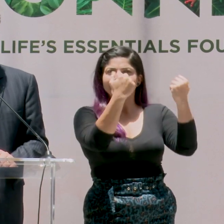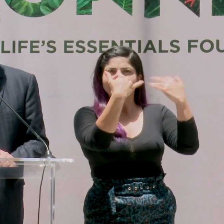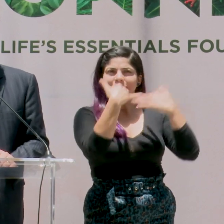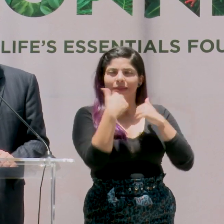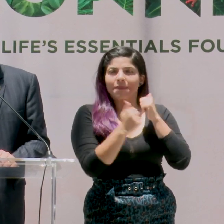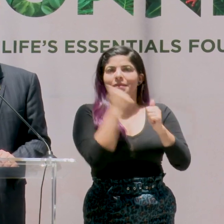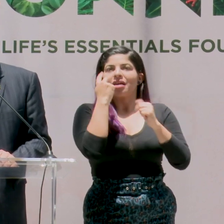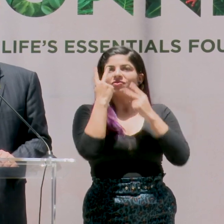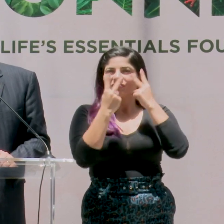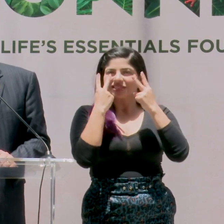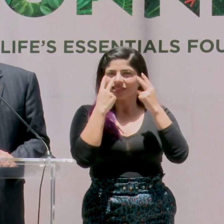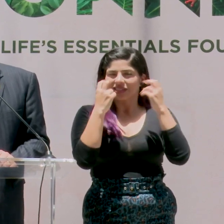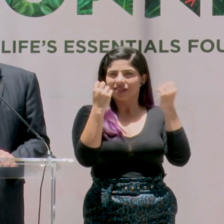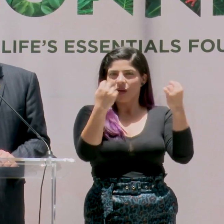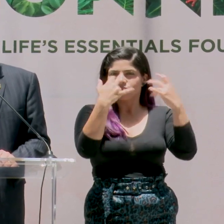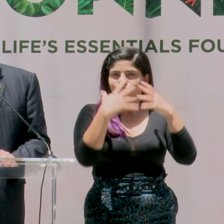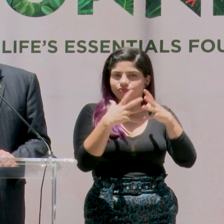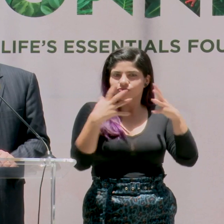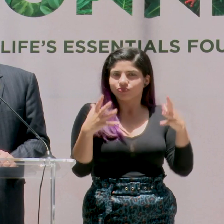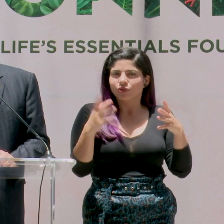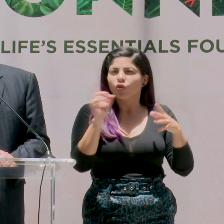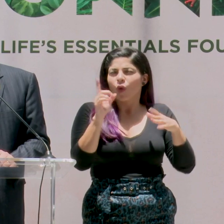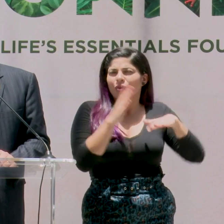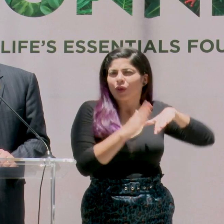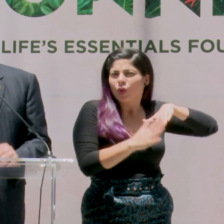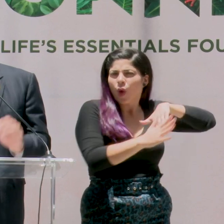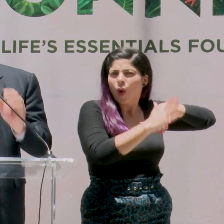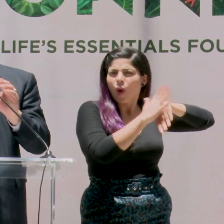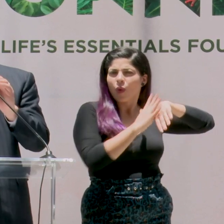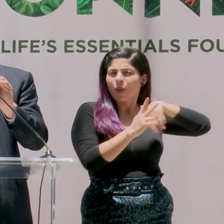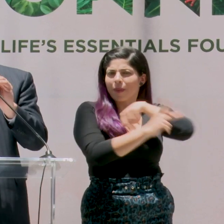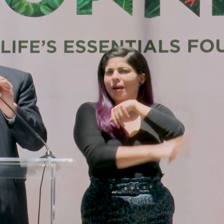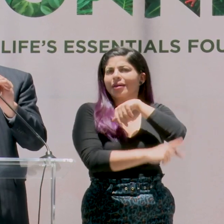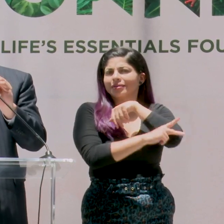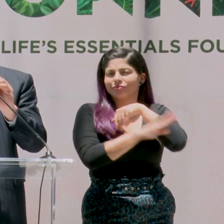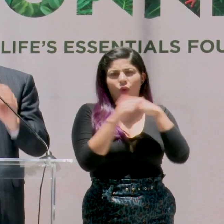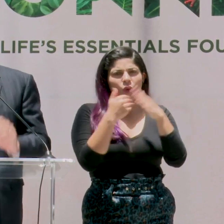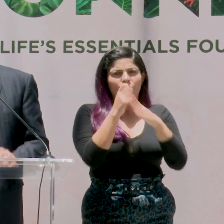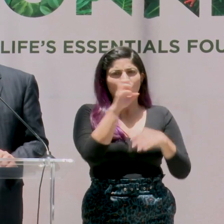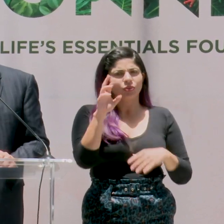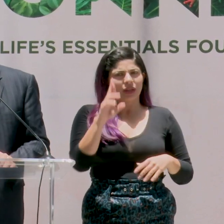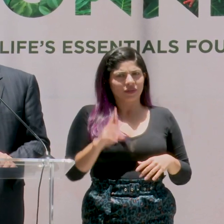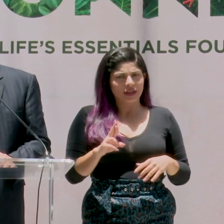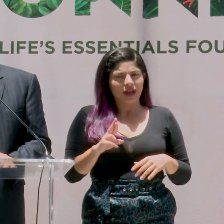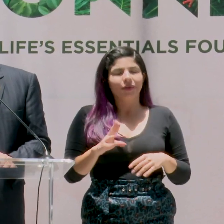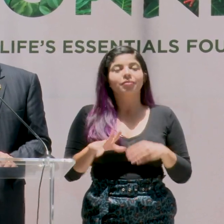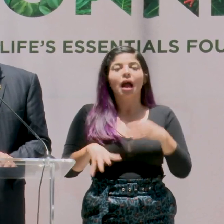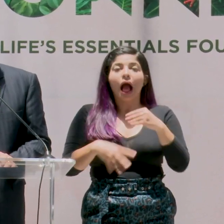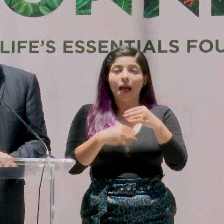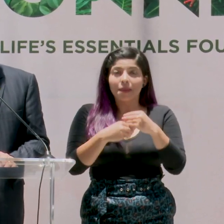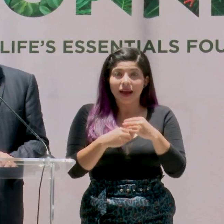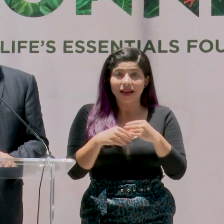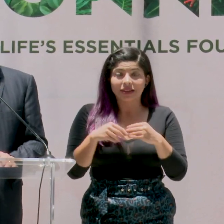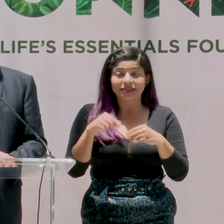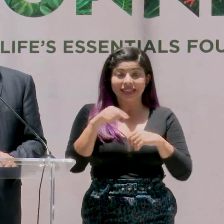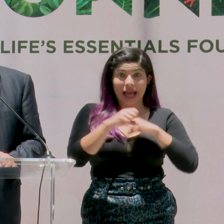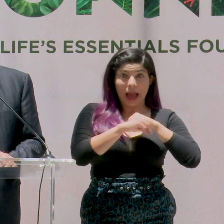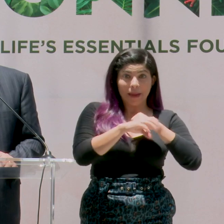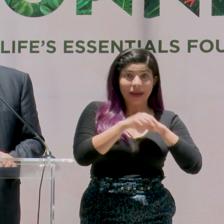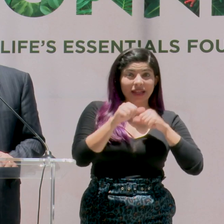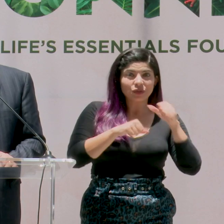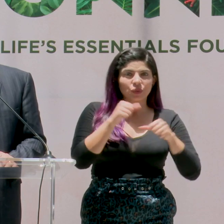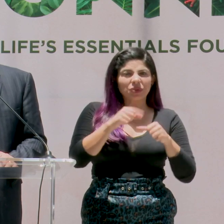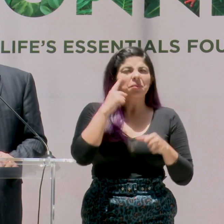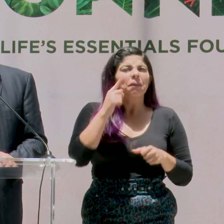visitación en todos los rincones de Costa Rica. Además, el esfuerzo de esta campaña